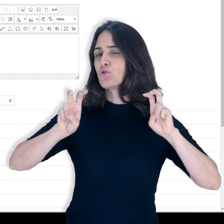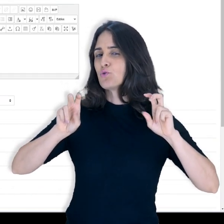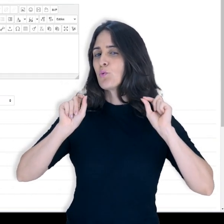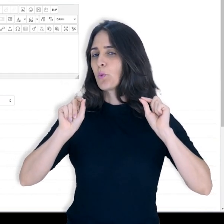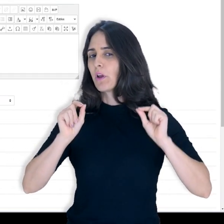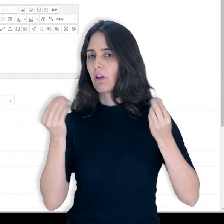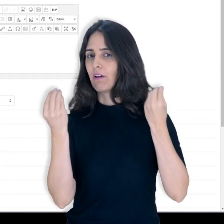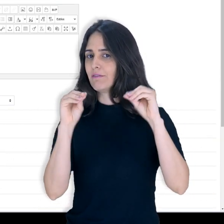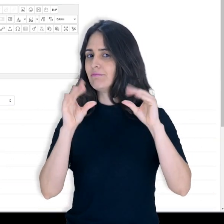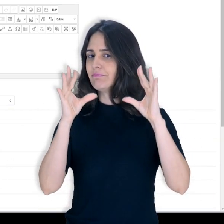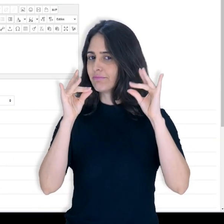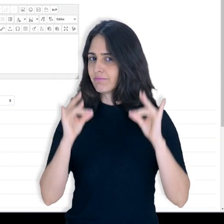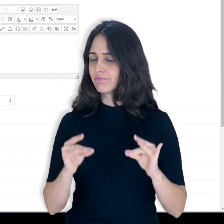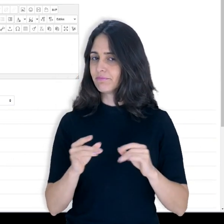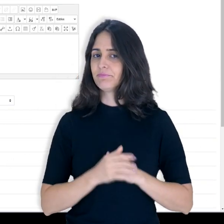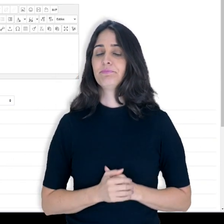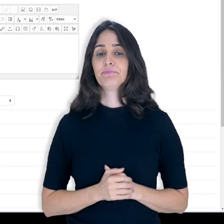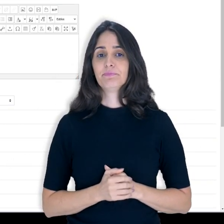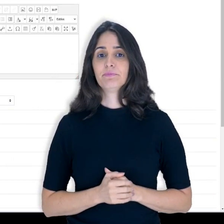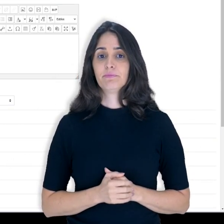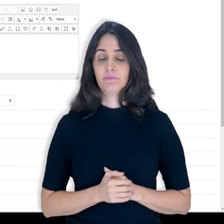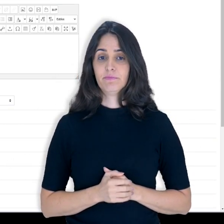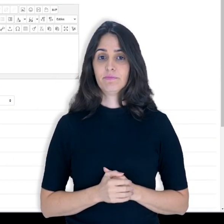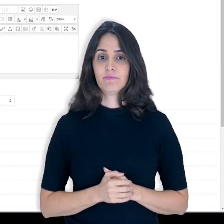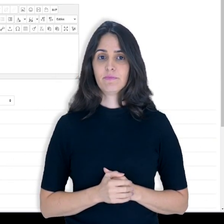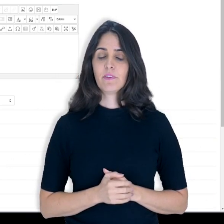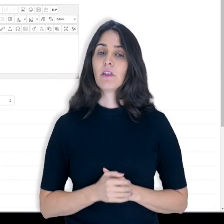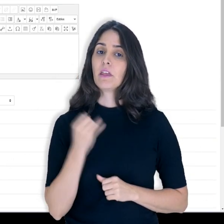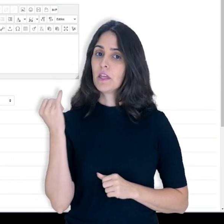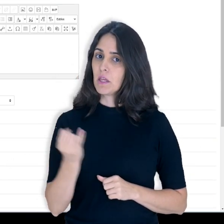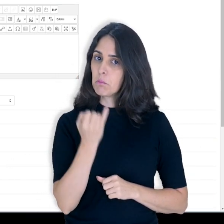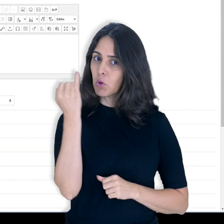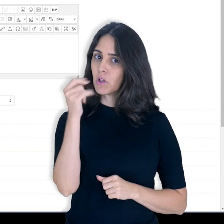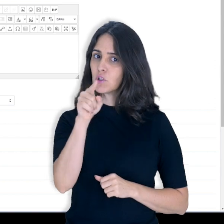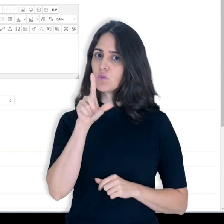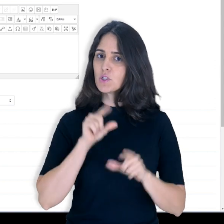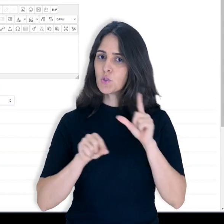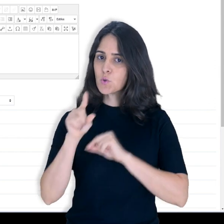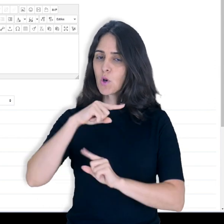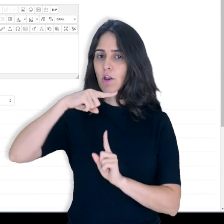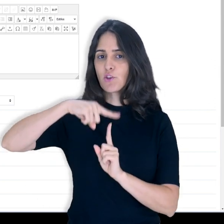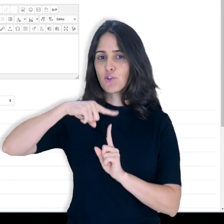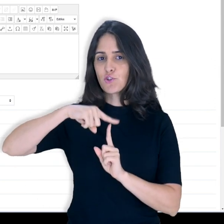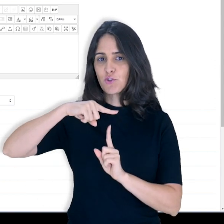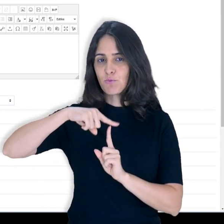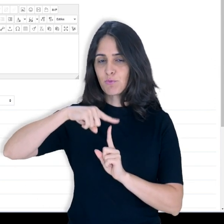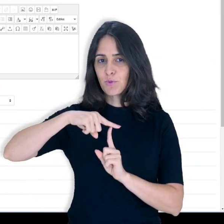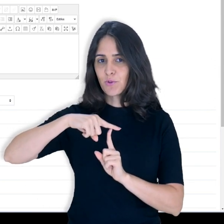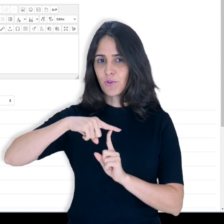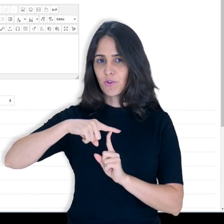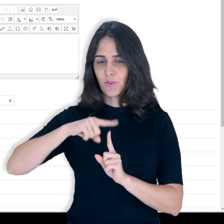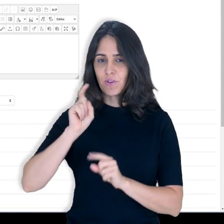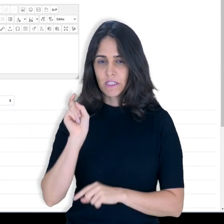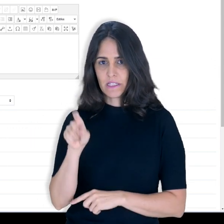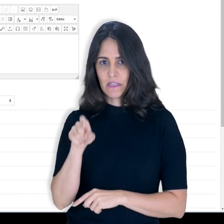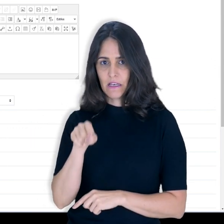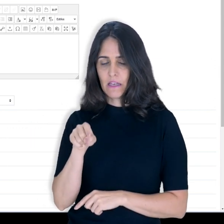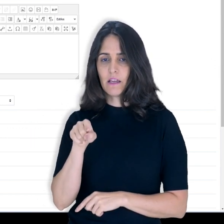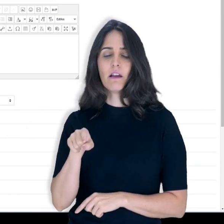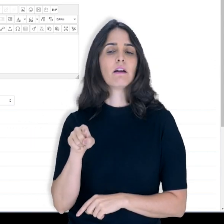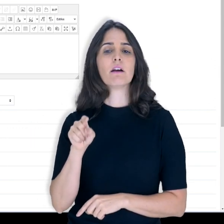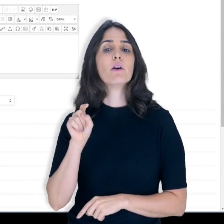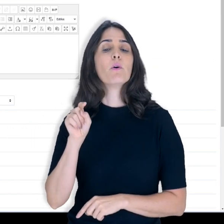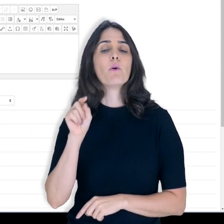E aqui é muito importante, então, definir o tipo de fórum. E você pode clicar aqui nesta ajuda